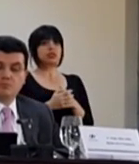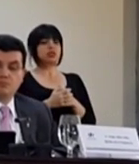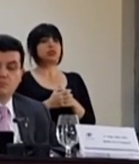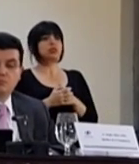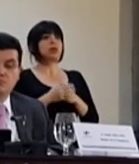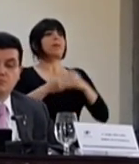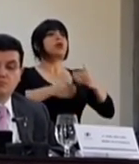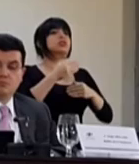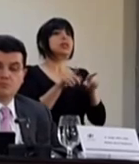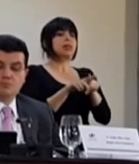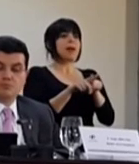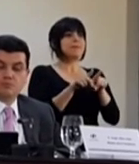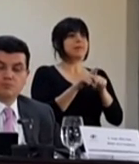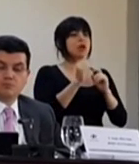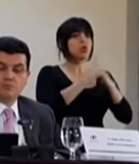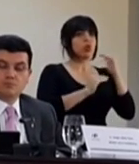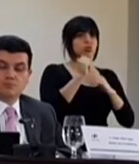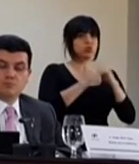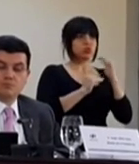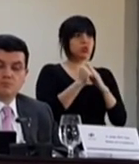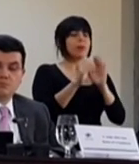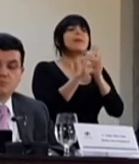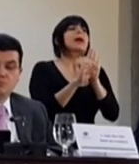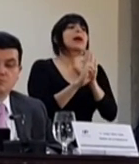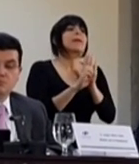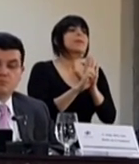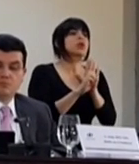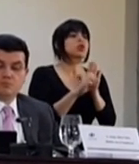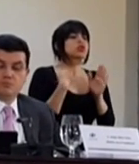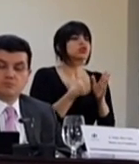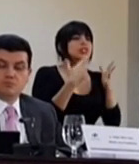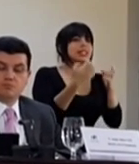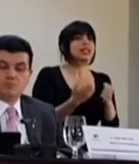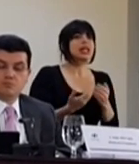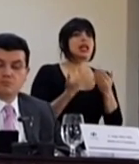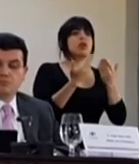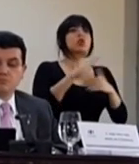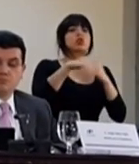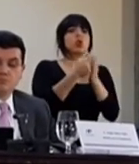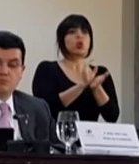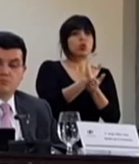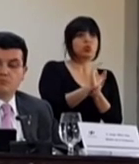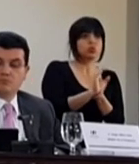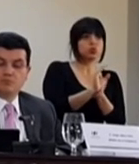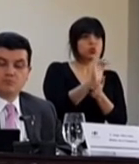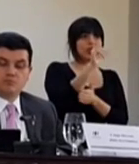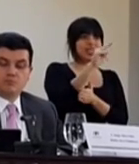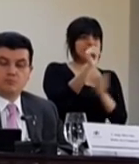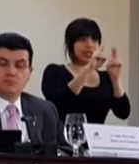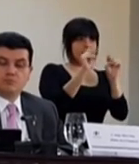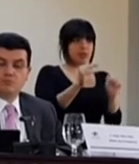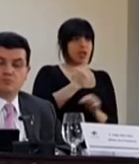también en construcción. Por ejemplo, quisiéramos llevar todos los cursos que tiene en línea